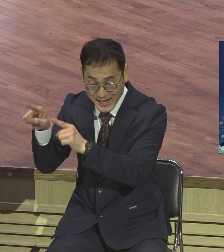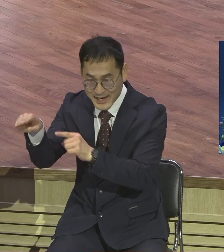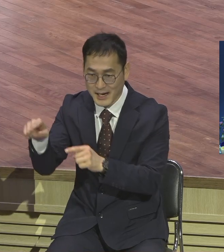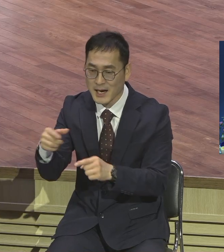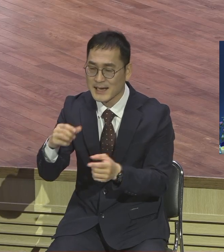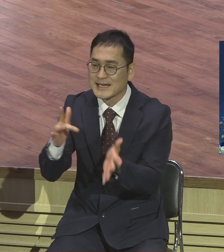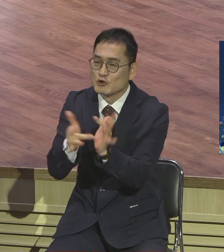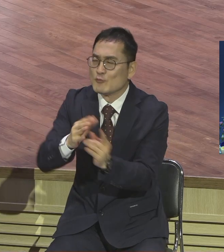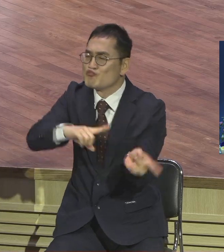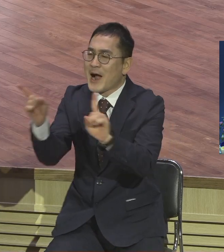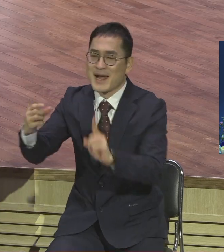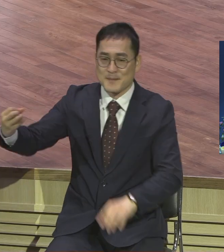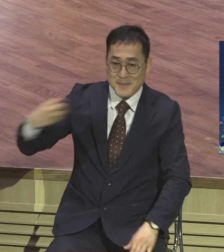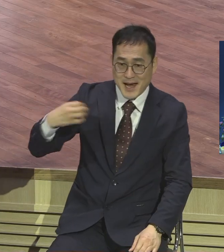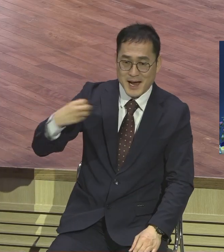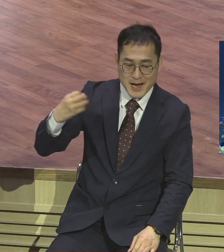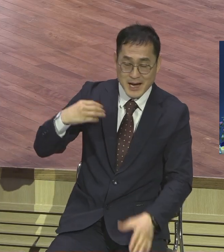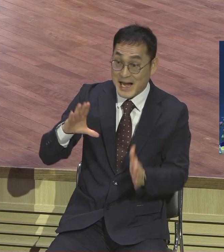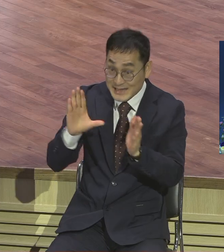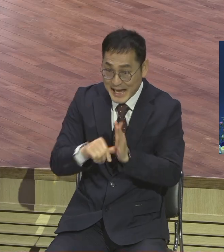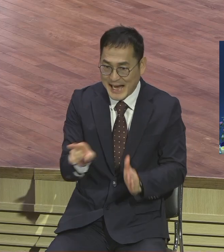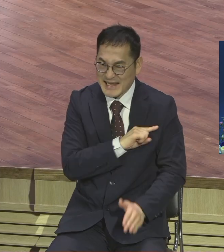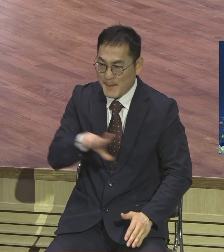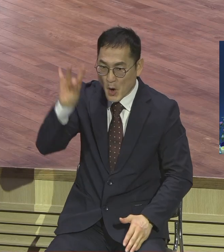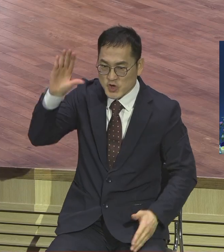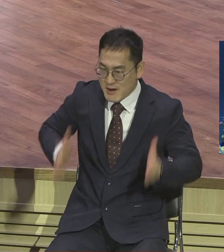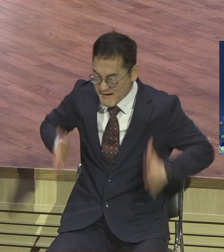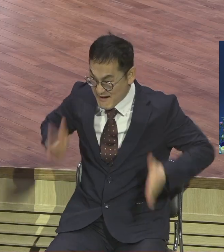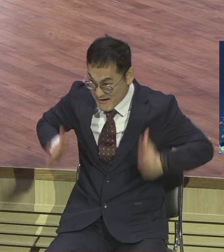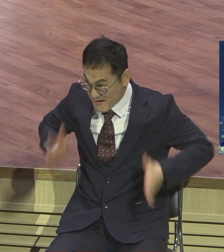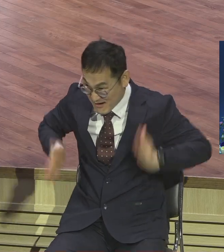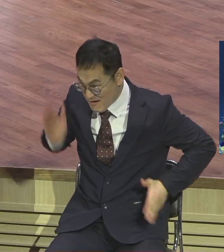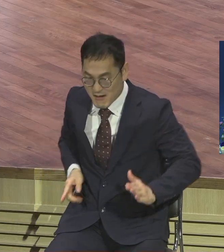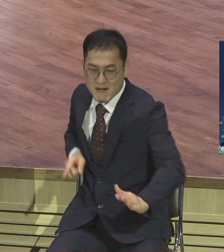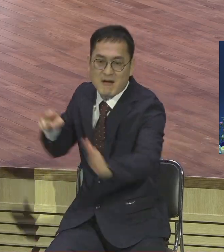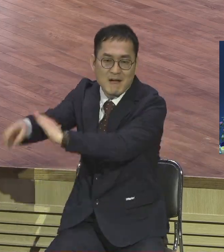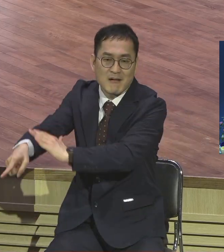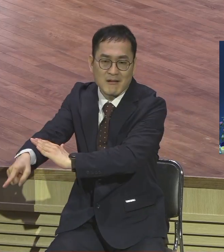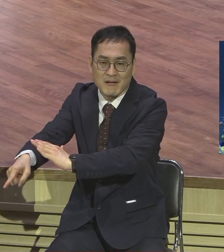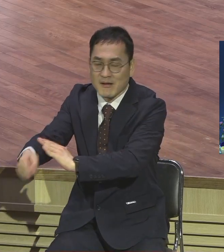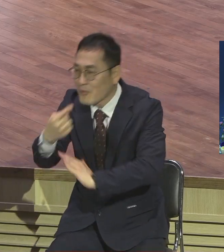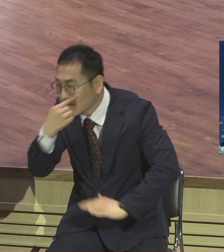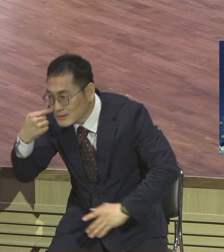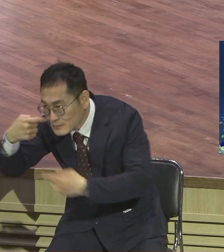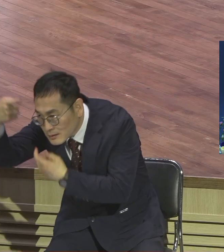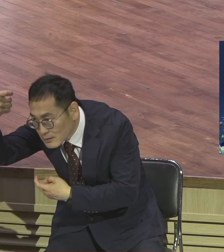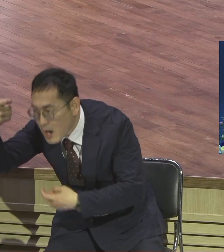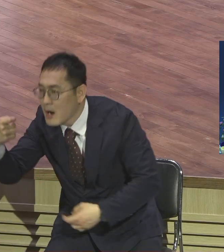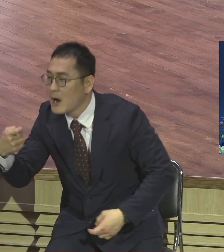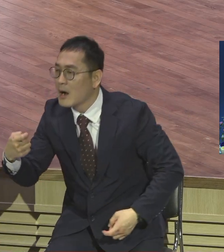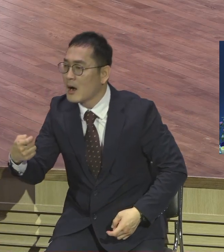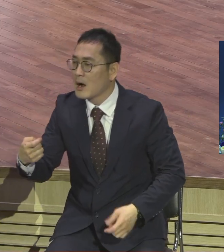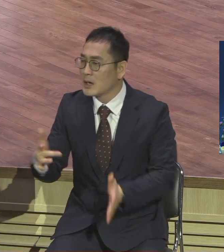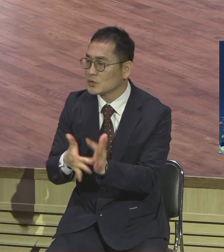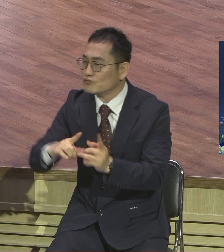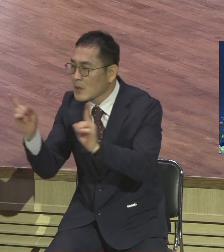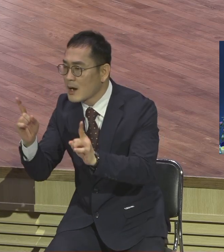예수님 부활하셨다 말도 그냥 누구보다도 빨리 빗무덤 본 게 요한이 제일 먼저